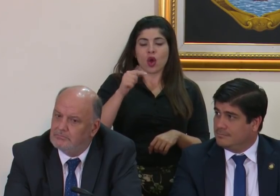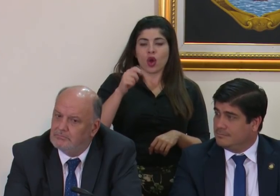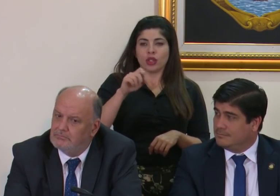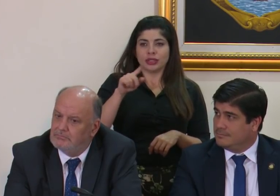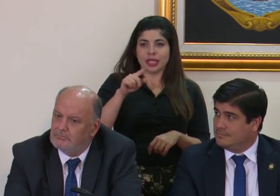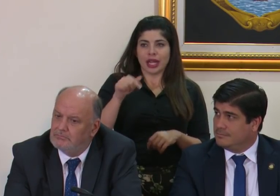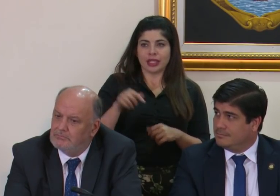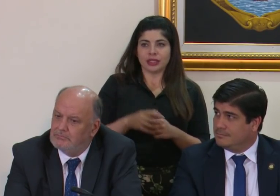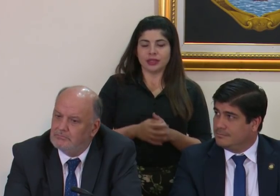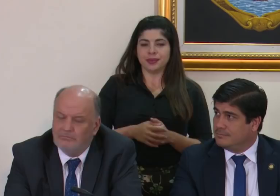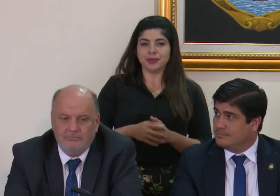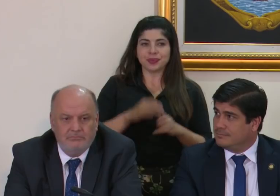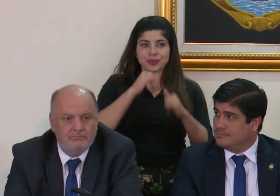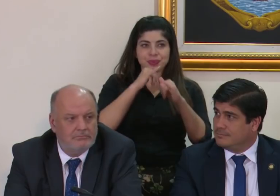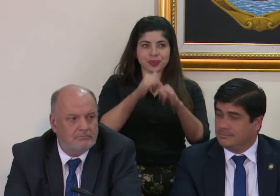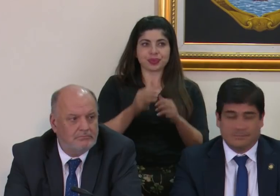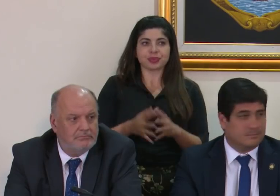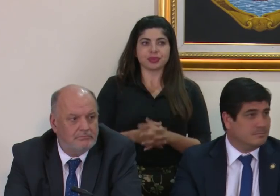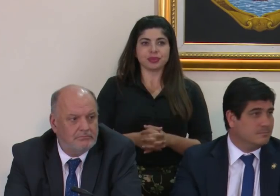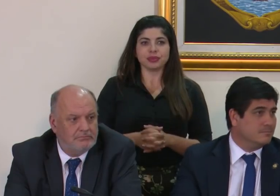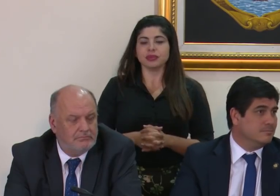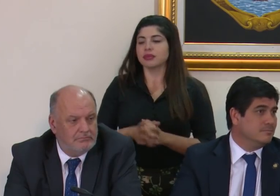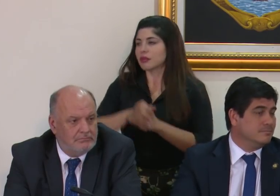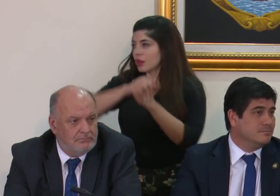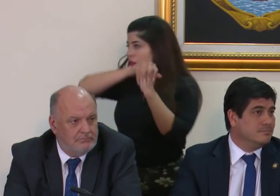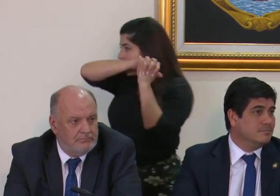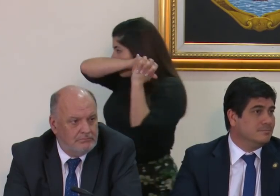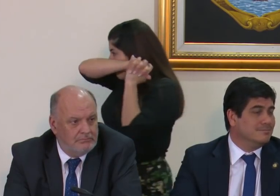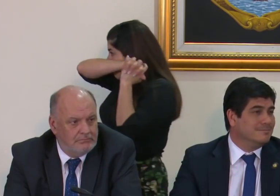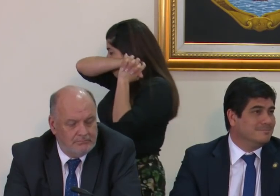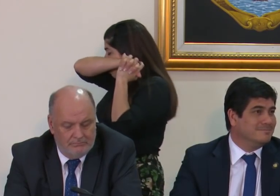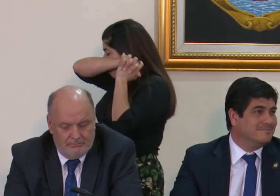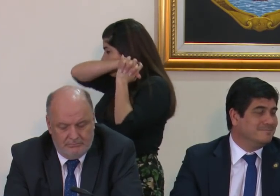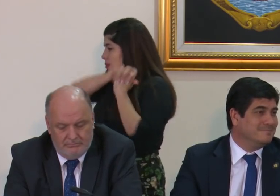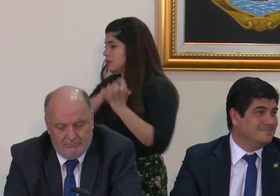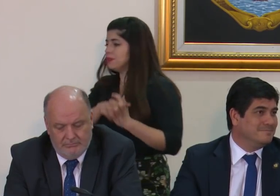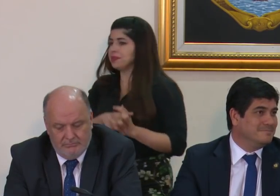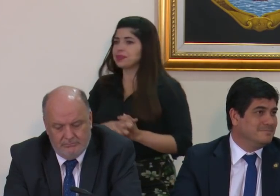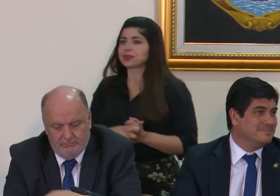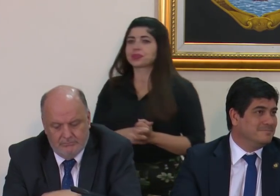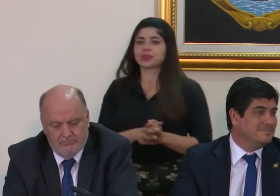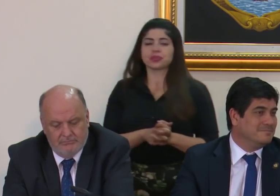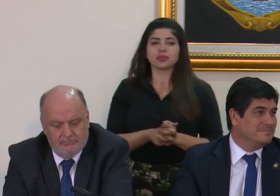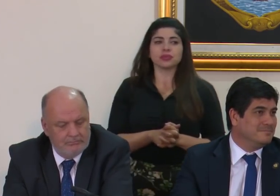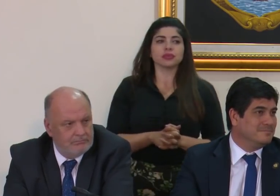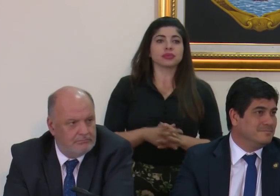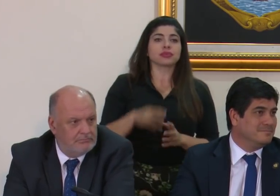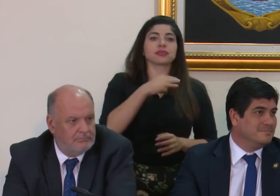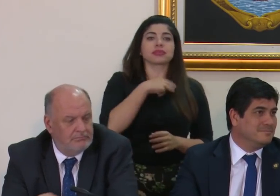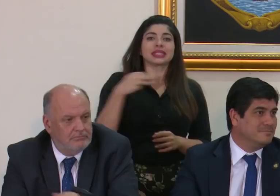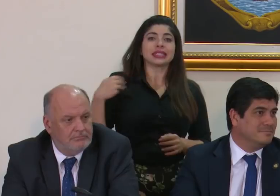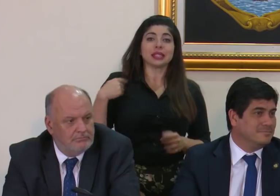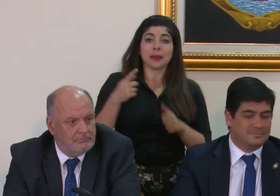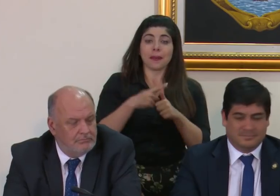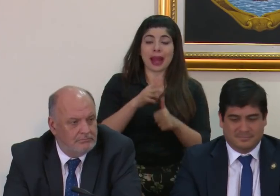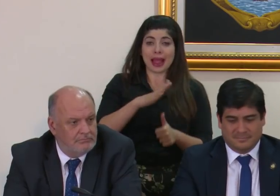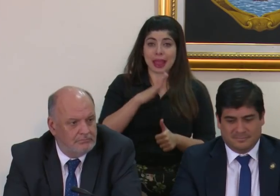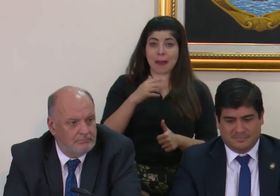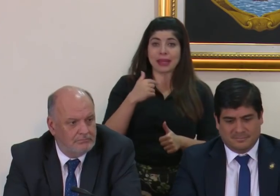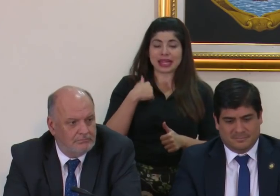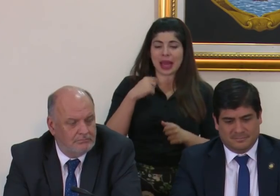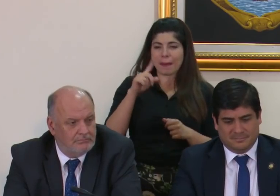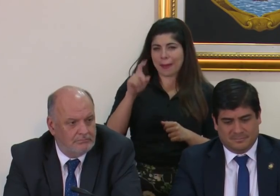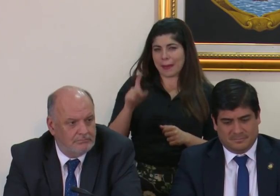Diario Extra su consulta don Carlos buenas tardes ministros primera dama yo tengo varias